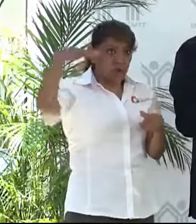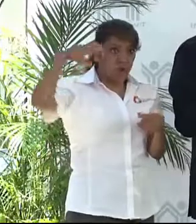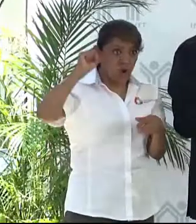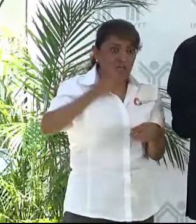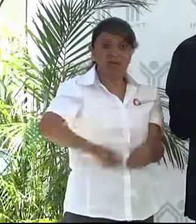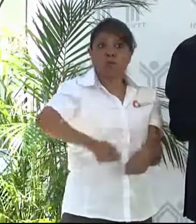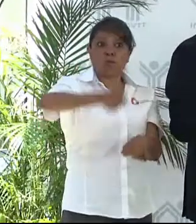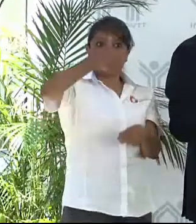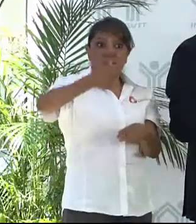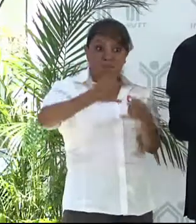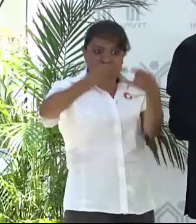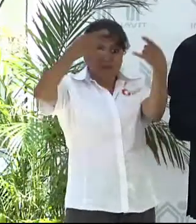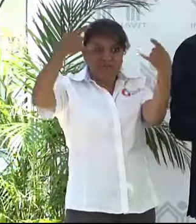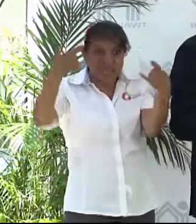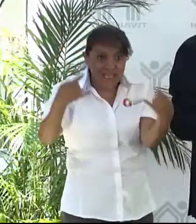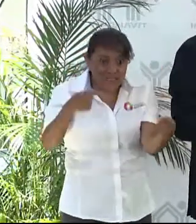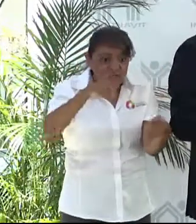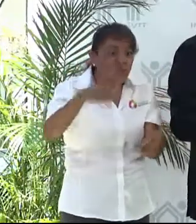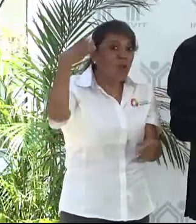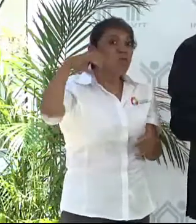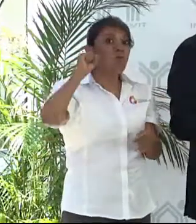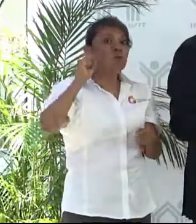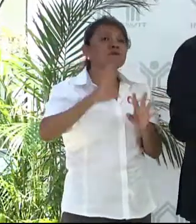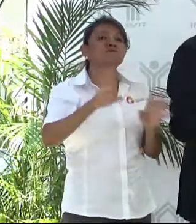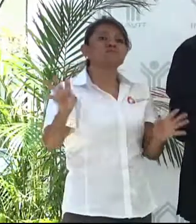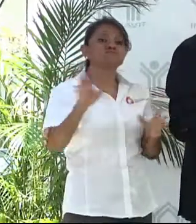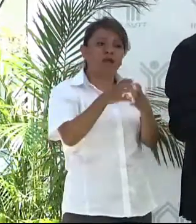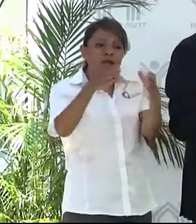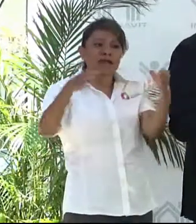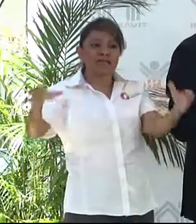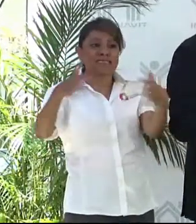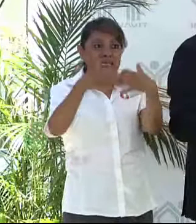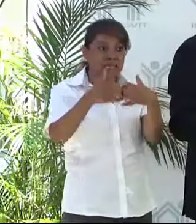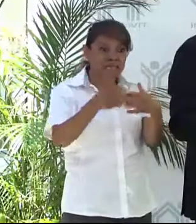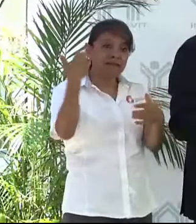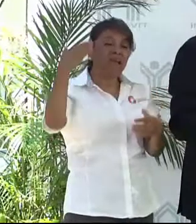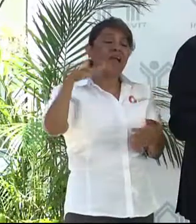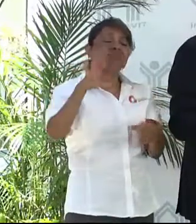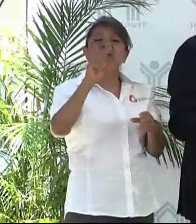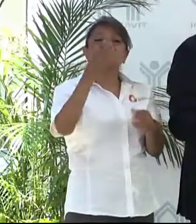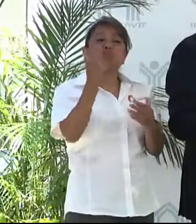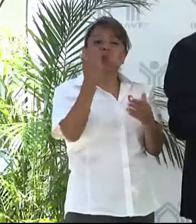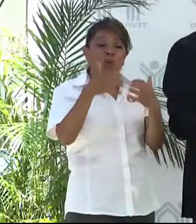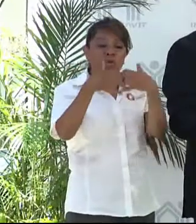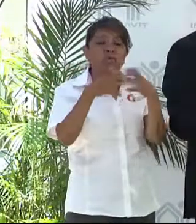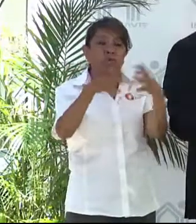por primera vez en su historia es de 4.7 anual. No teníamos crecimiento industrial.